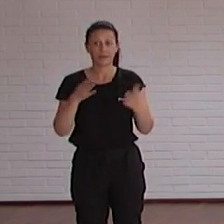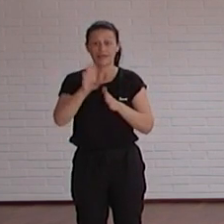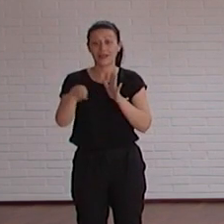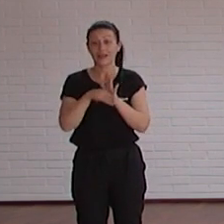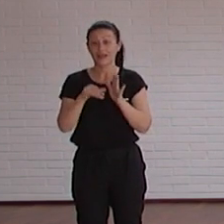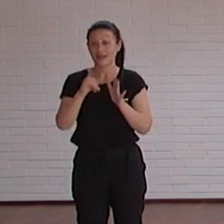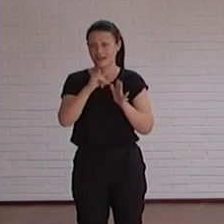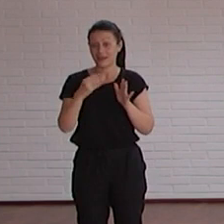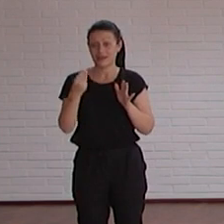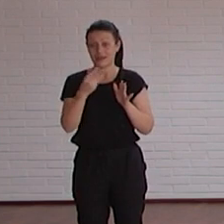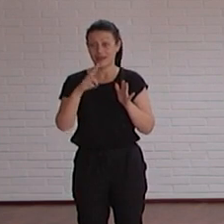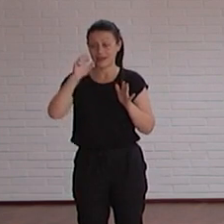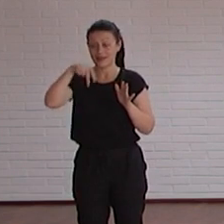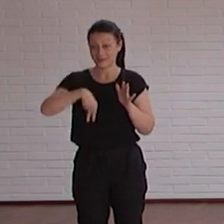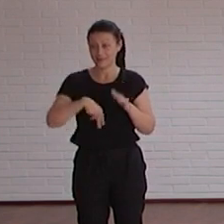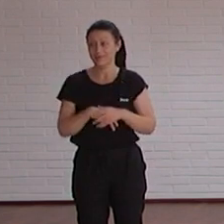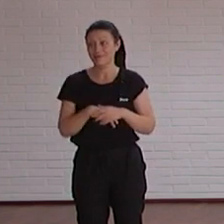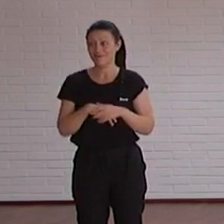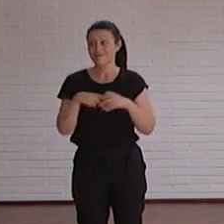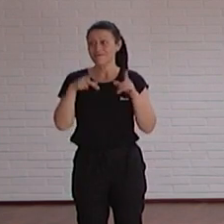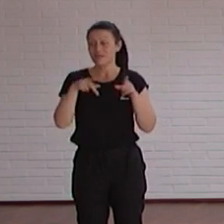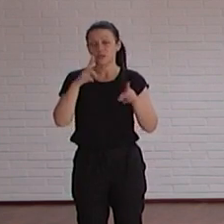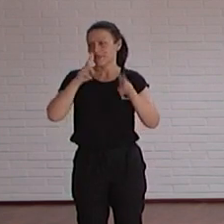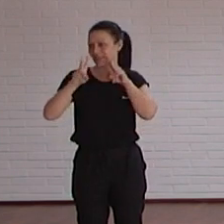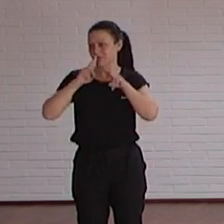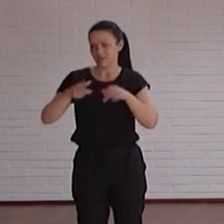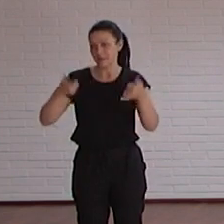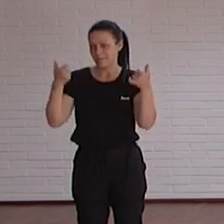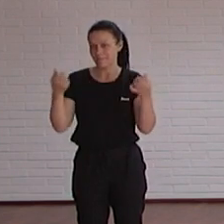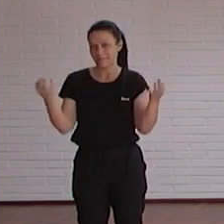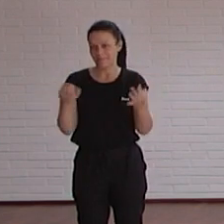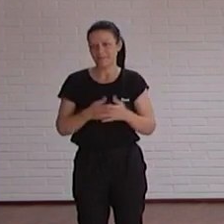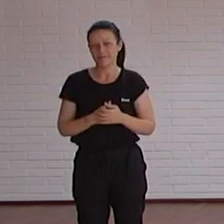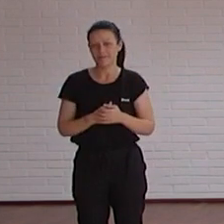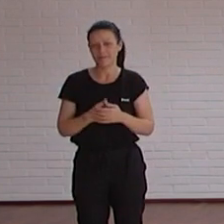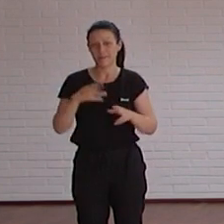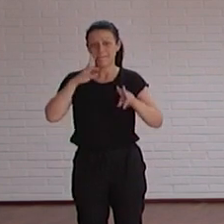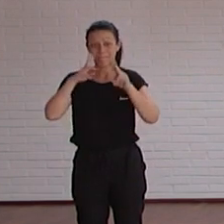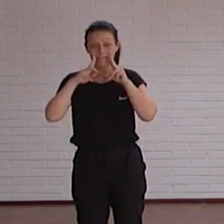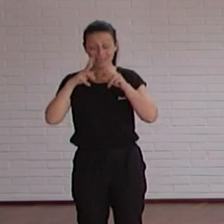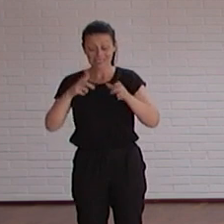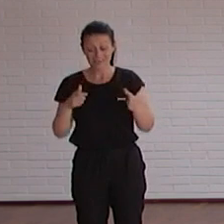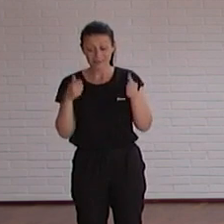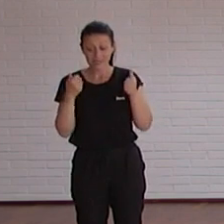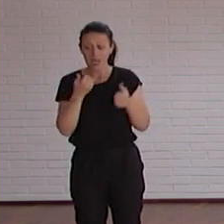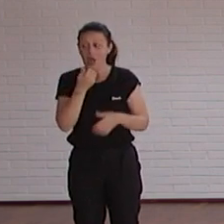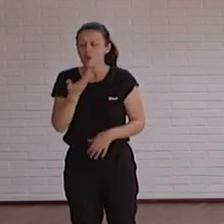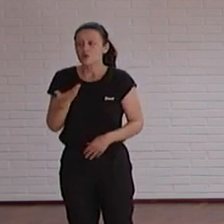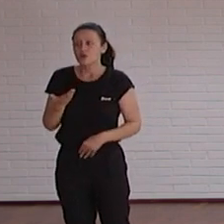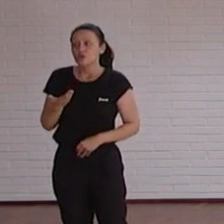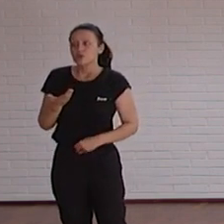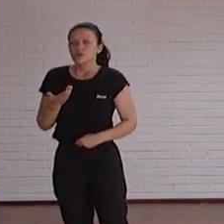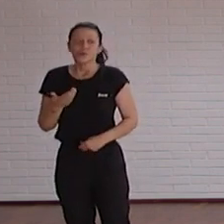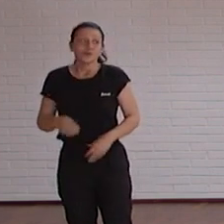IT de manera que le demos mucha visibilidad yo creo que ir dando visibilidad con algo que parece que no es